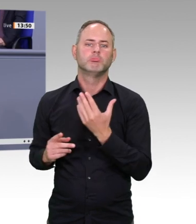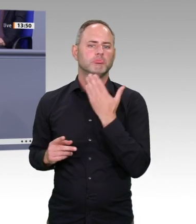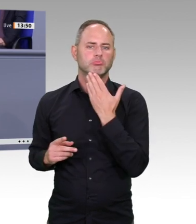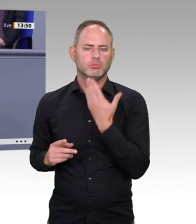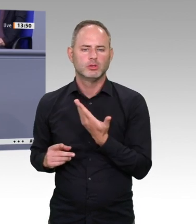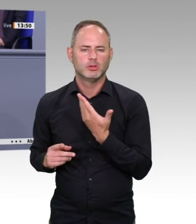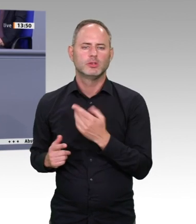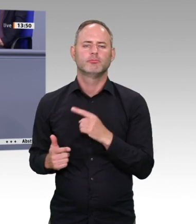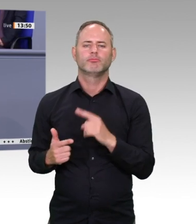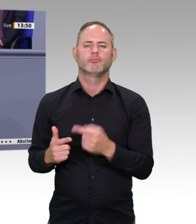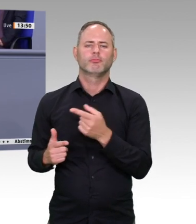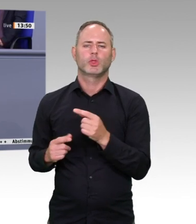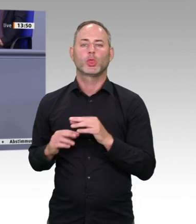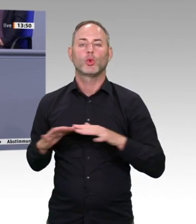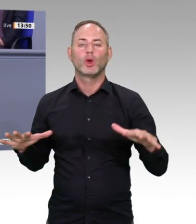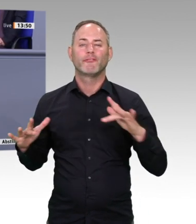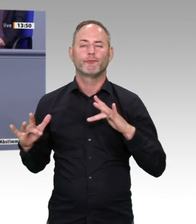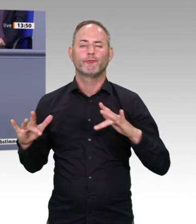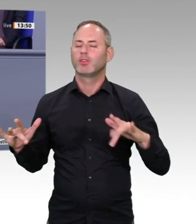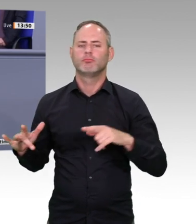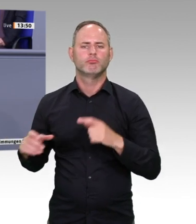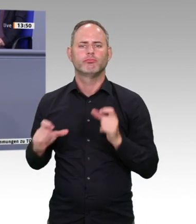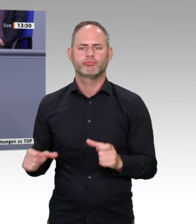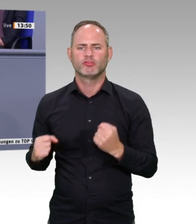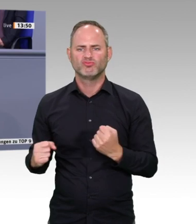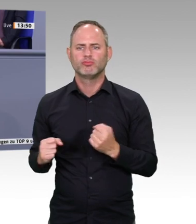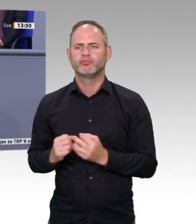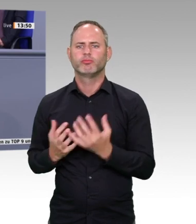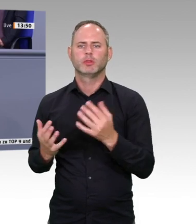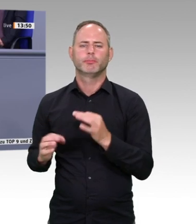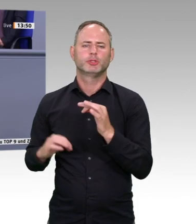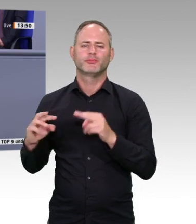alles basierend auf den Grundsätzen der Natur. Lassen Sie uns diese Chancen nicht entgehen.